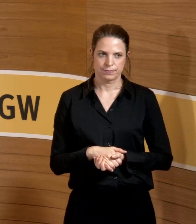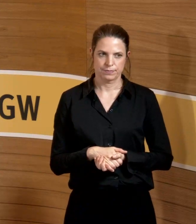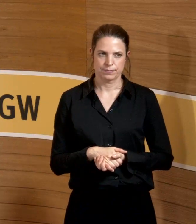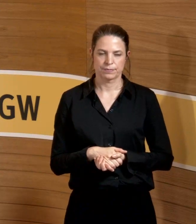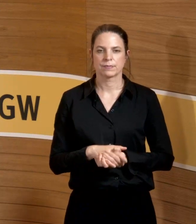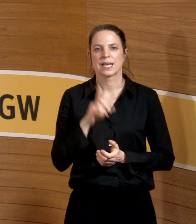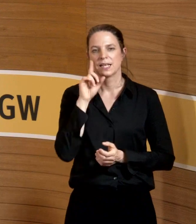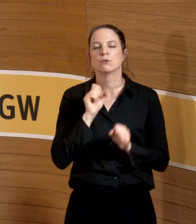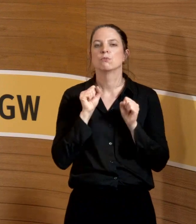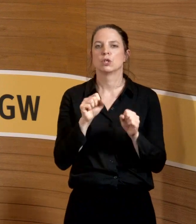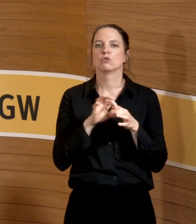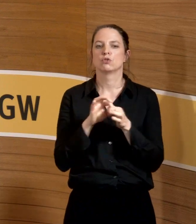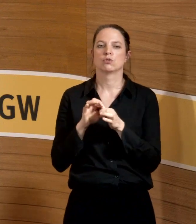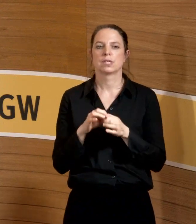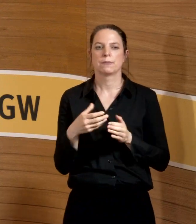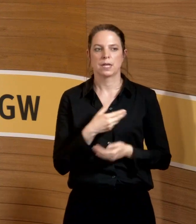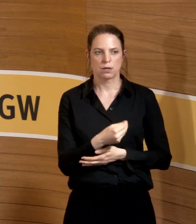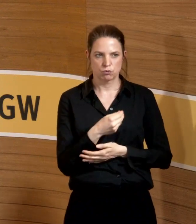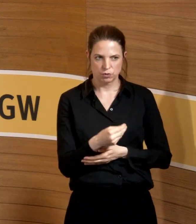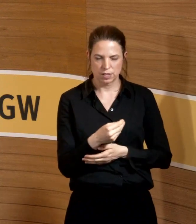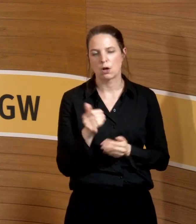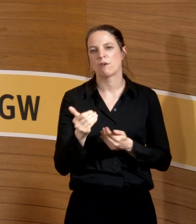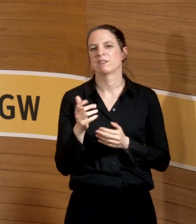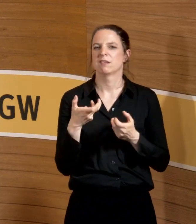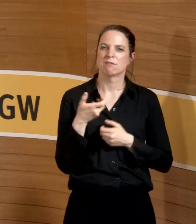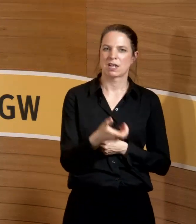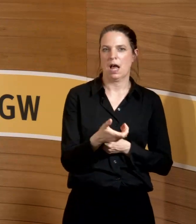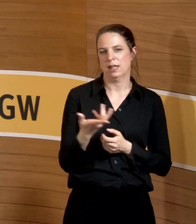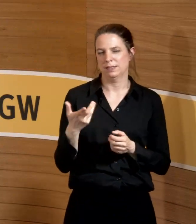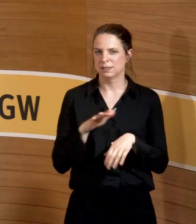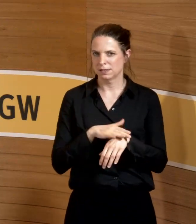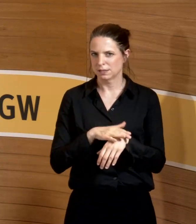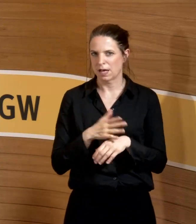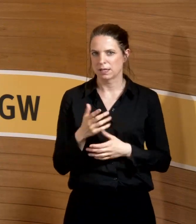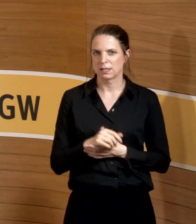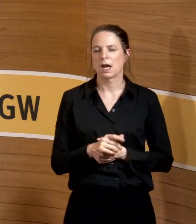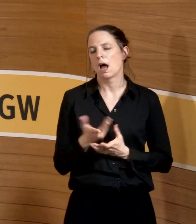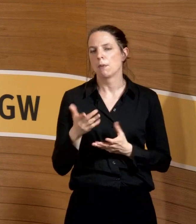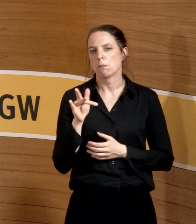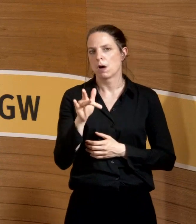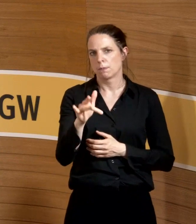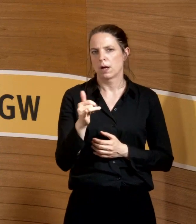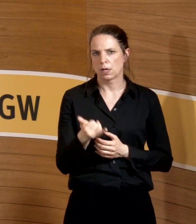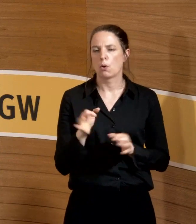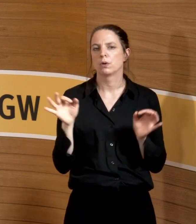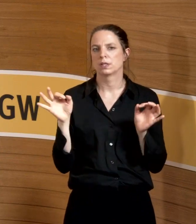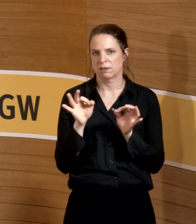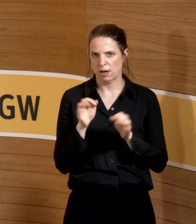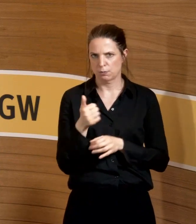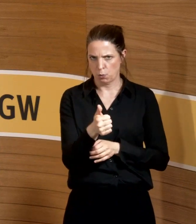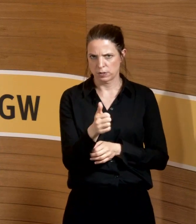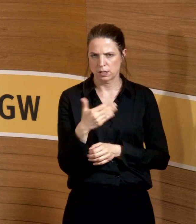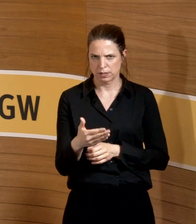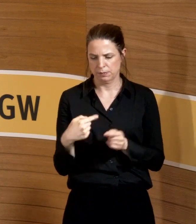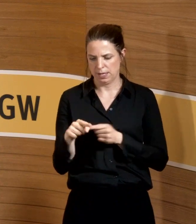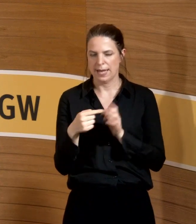Mutterschutz beim Stillen. Beim Stillen, das wird ja immer ein bisschen vernachlässigt, Zeit. Aber es kommt ab und zu und wir haben auch eine Gefährdungsbeurteilung stillen, die ich